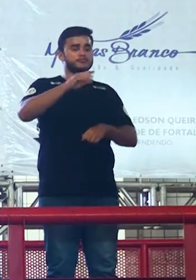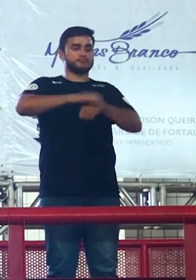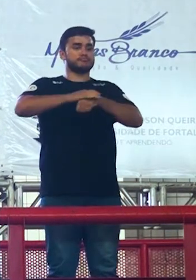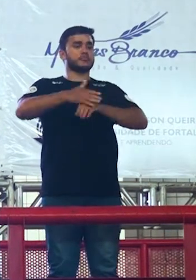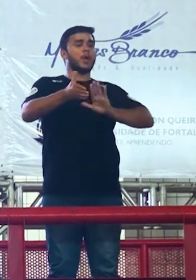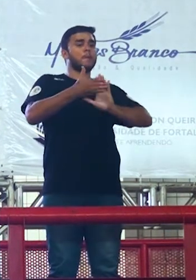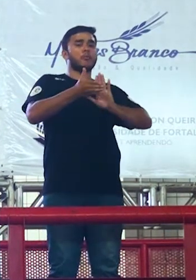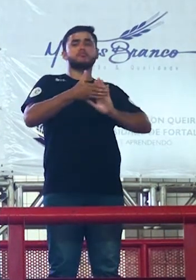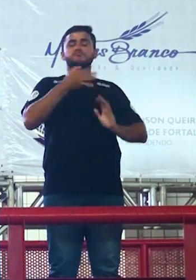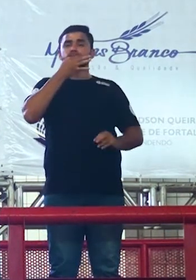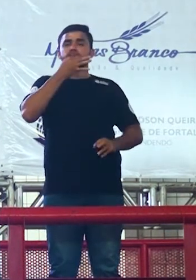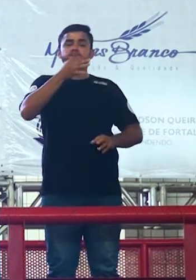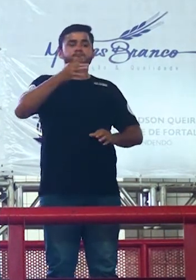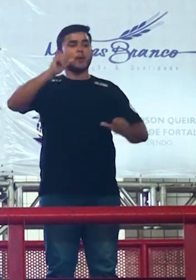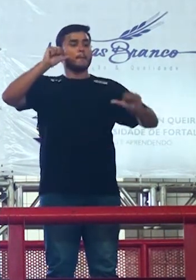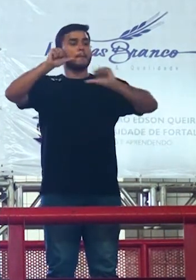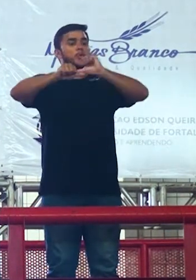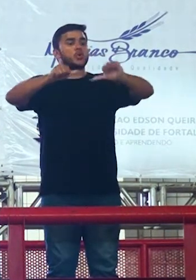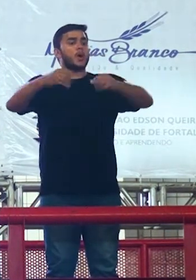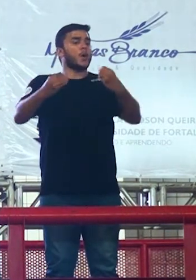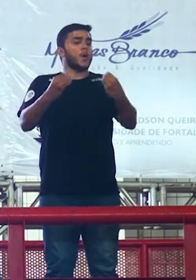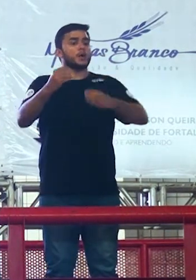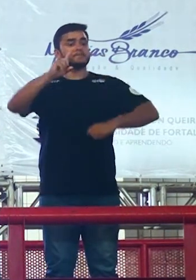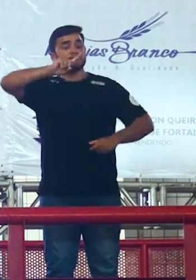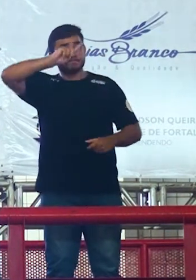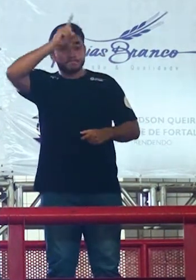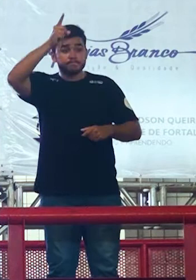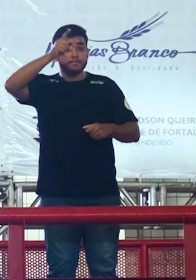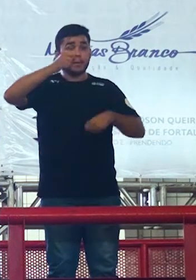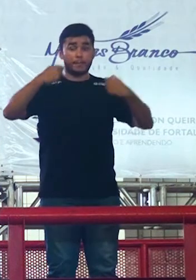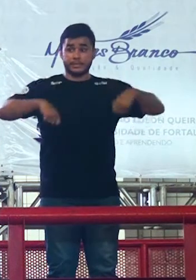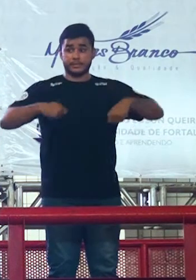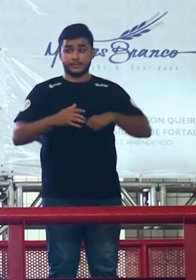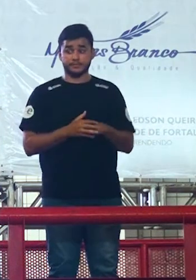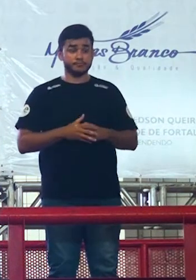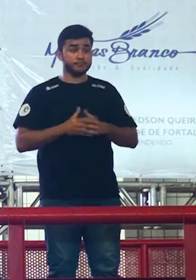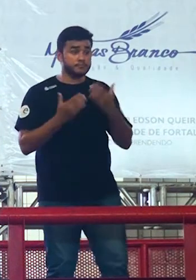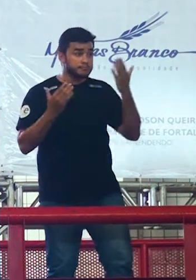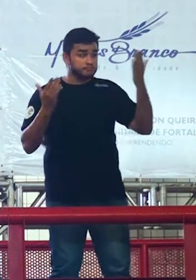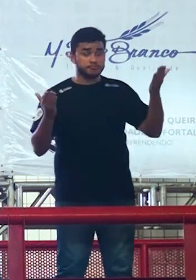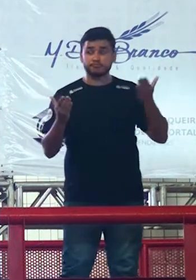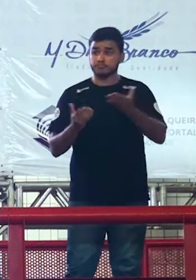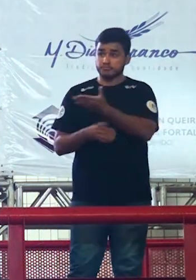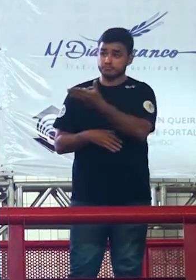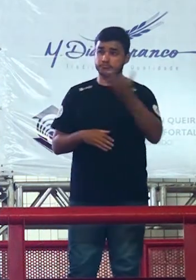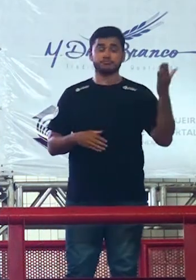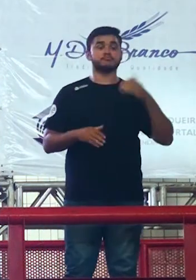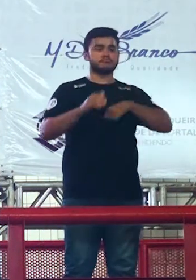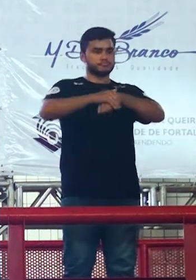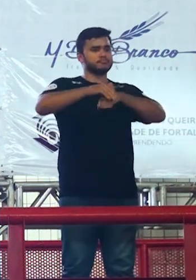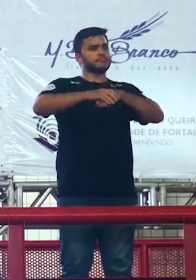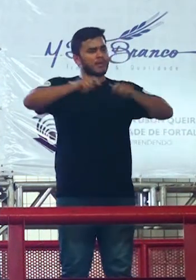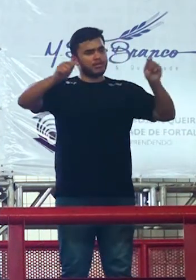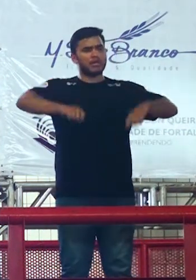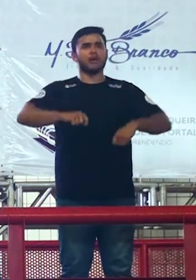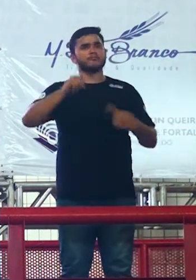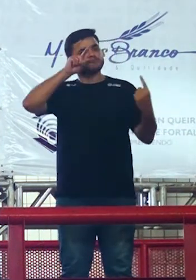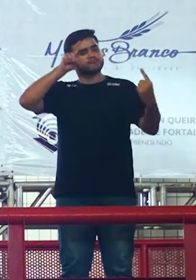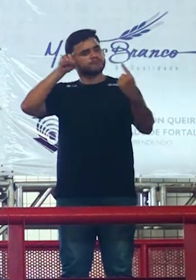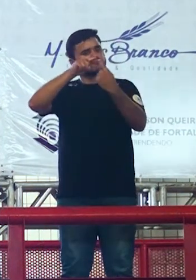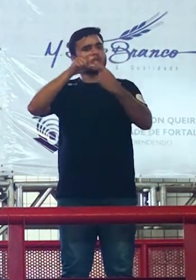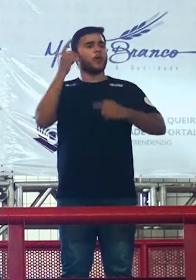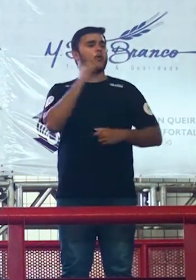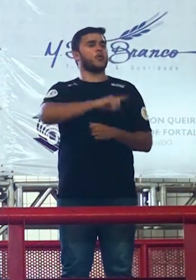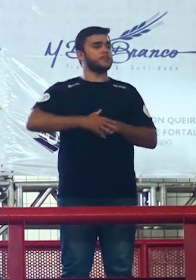proposta de intervenção para o problema então galera eu acho que vocês podem chegar lá